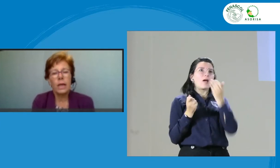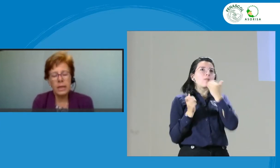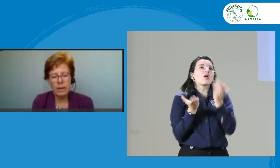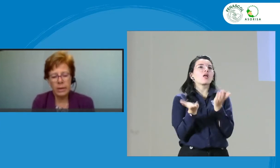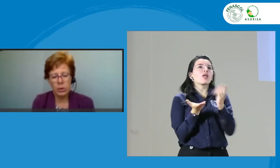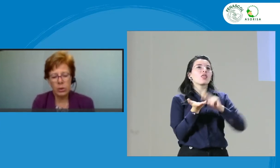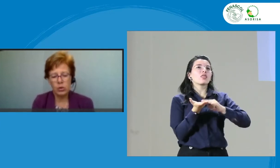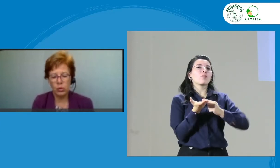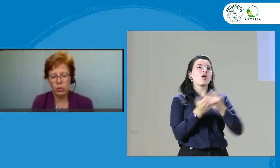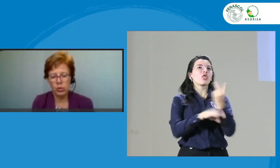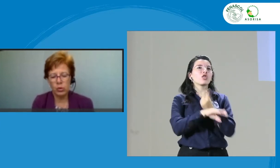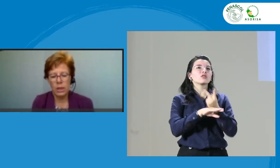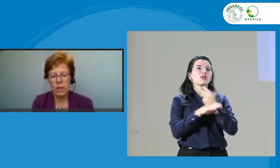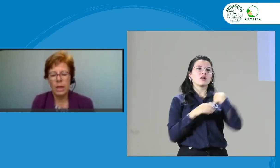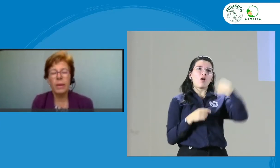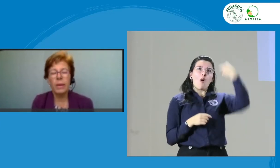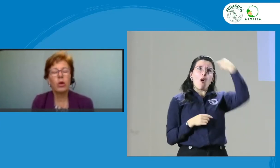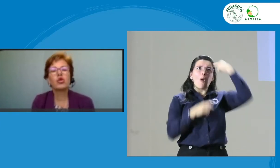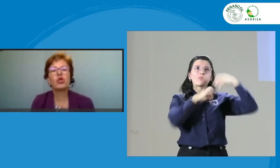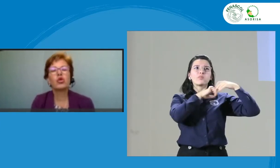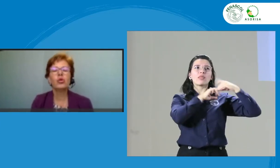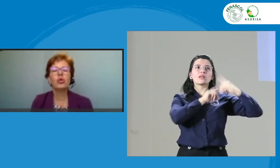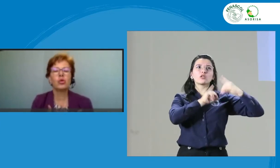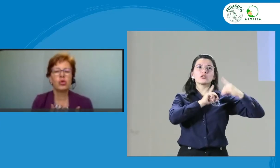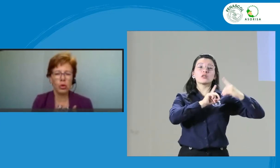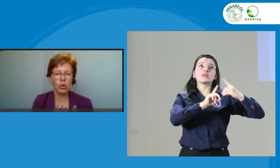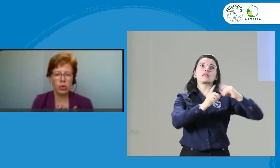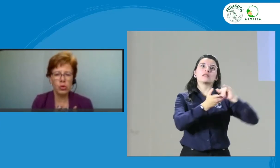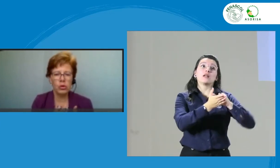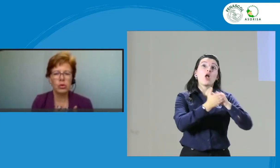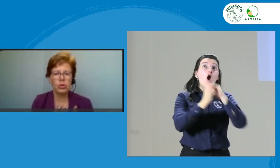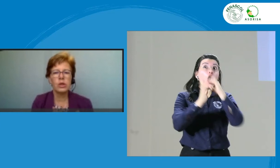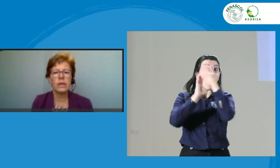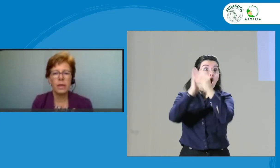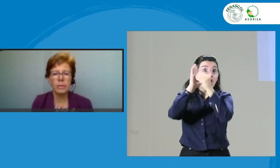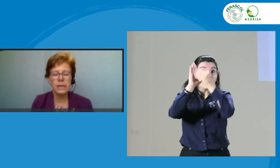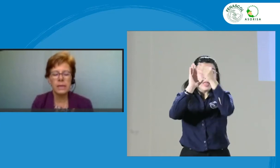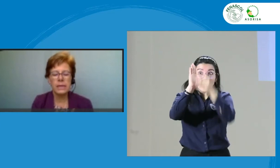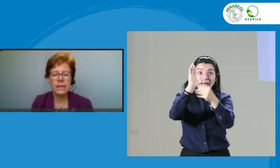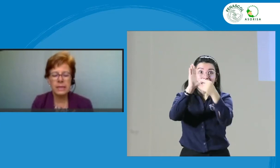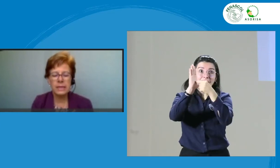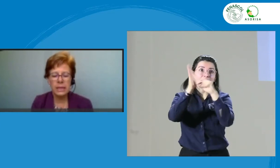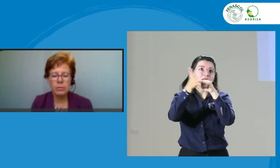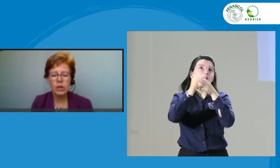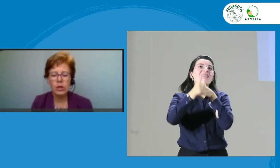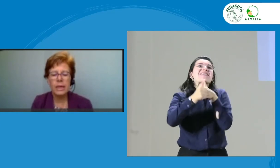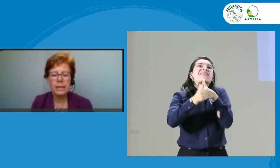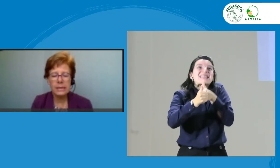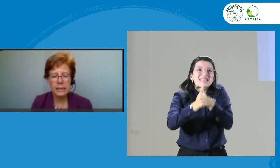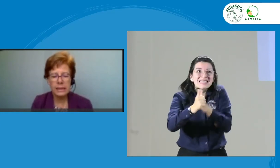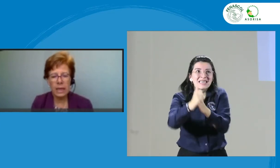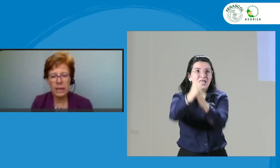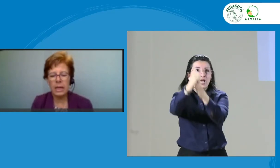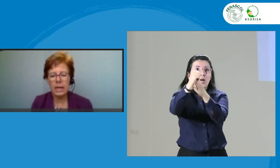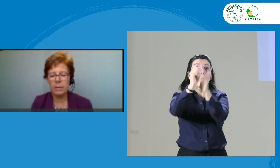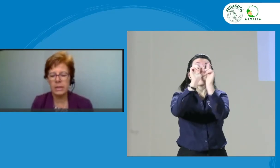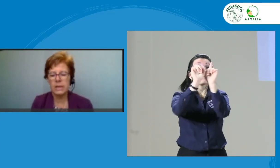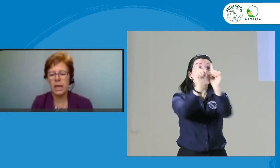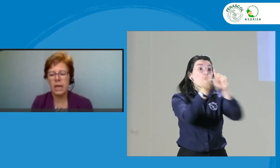guía para nosotros, pero somos nosotros, los intérpretes, quienes tenemos que ejercitar la capacidad de